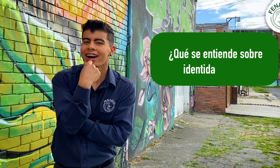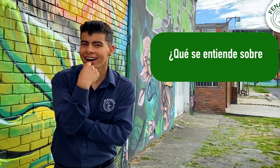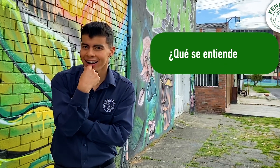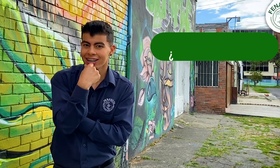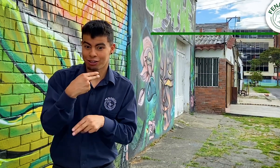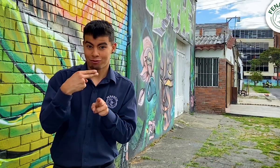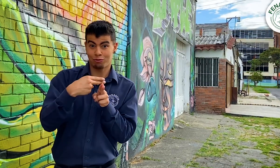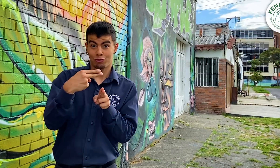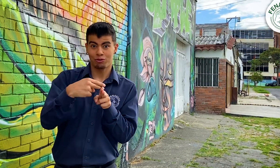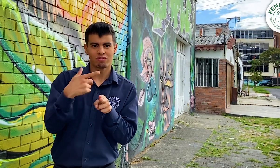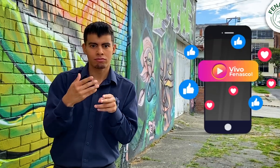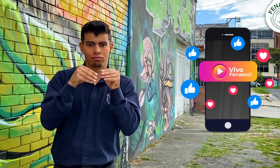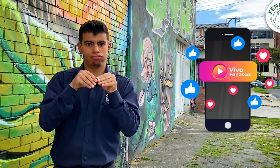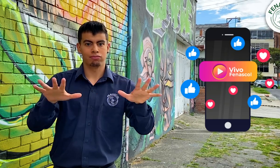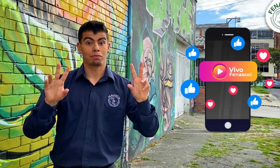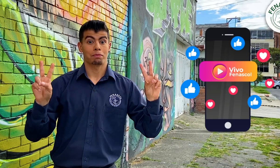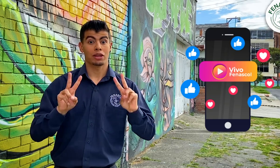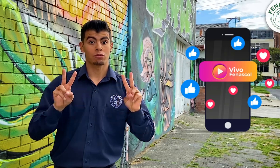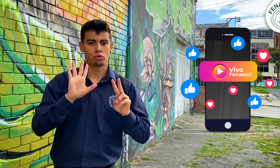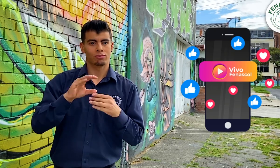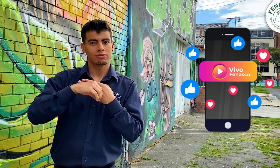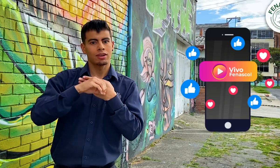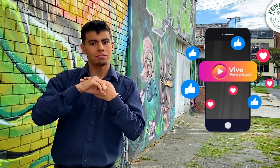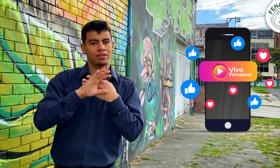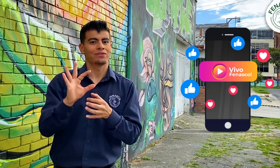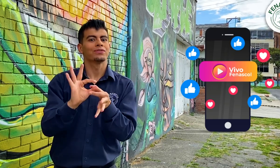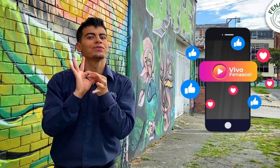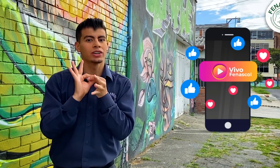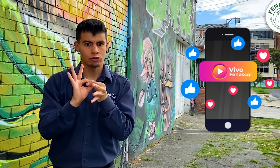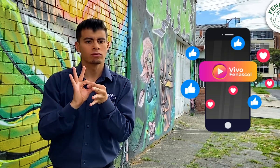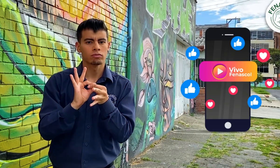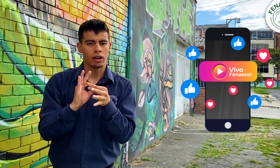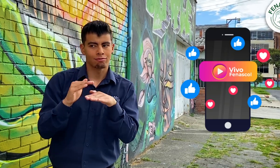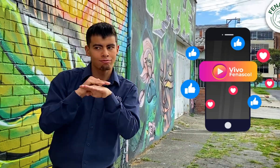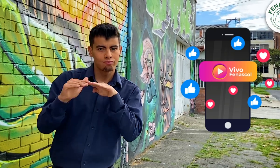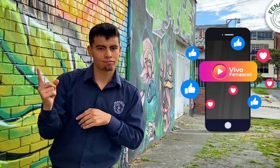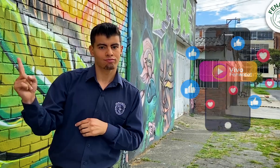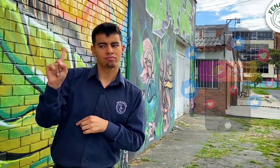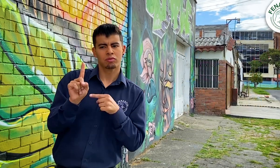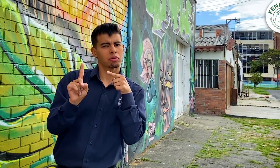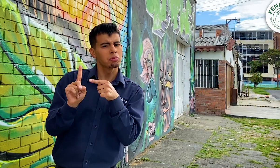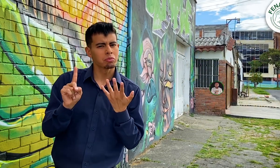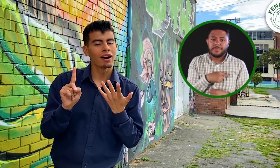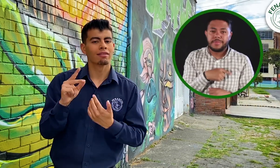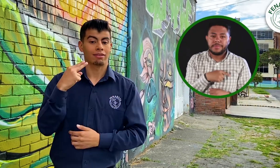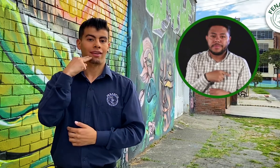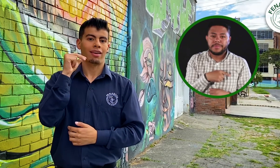preguntado? Tendremos desde FENASCOL un Instagram Live abordando este tema. Como invitados